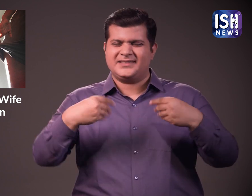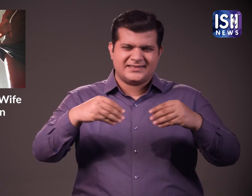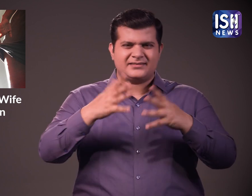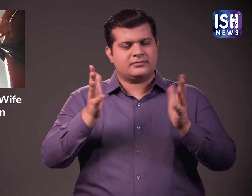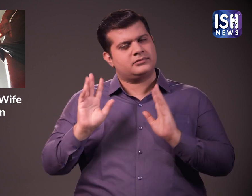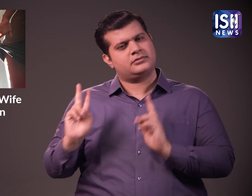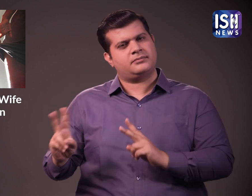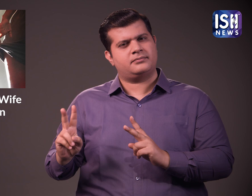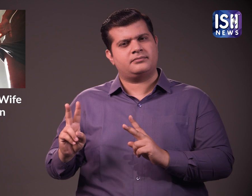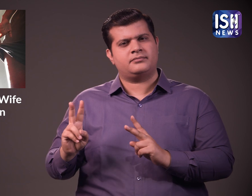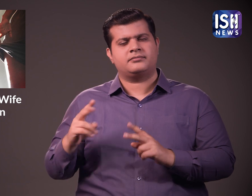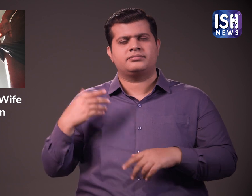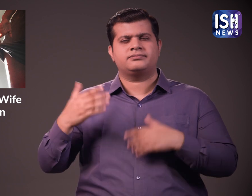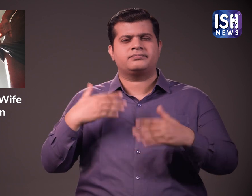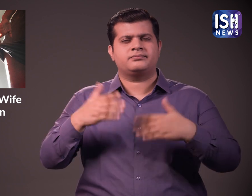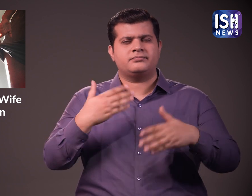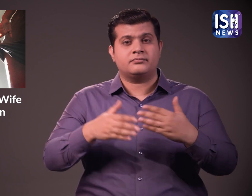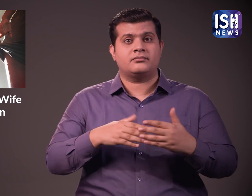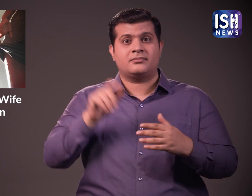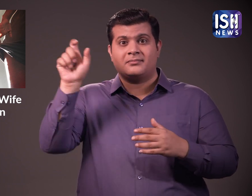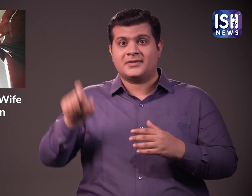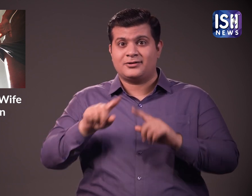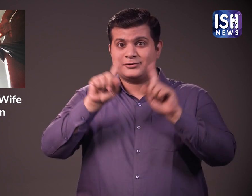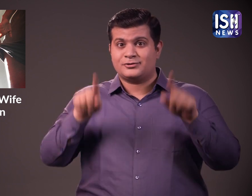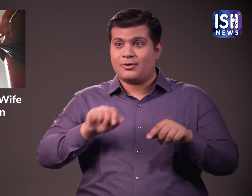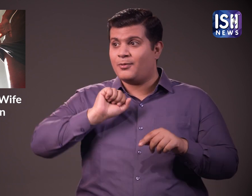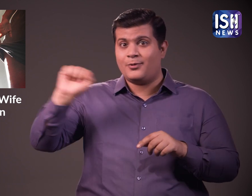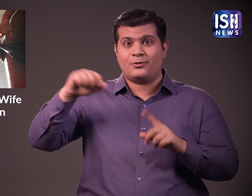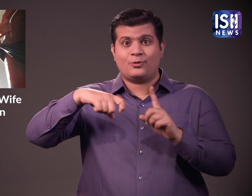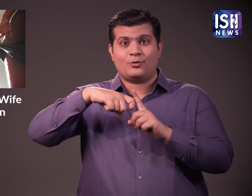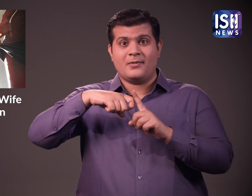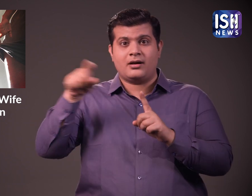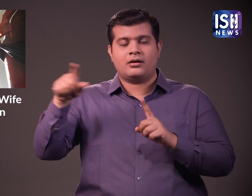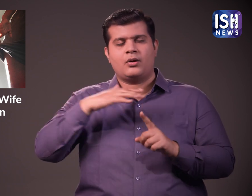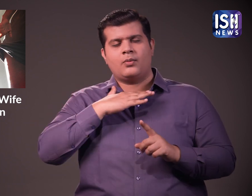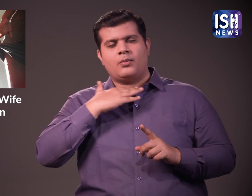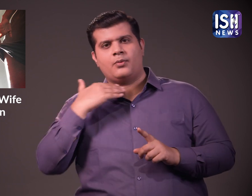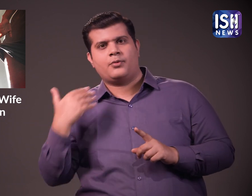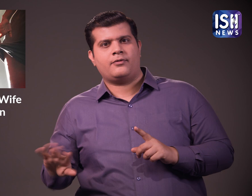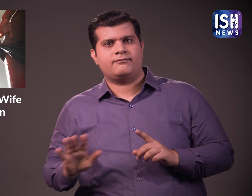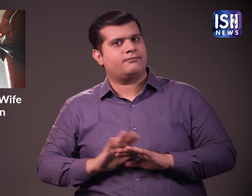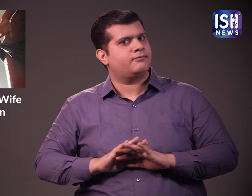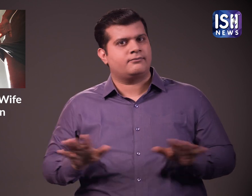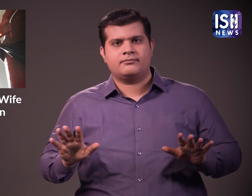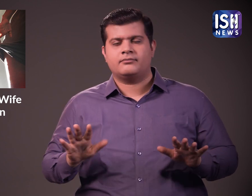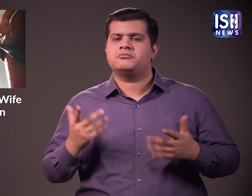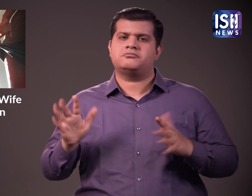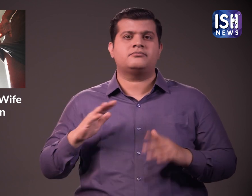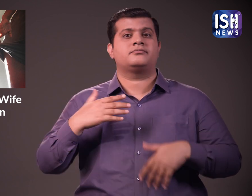कीर्थी दुकान पर काम कर रही थी कुमार के वरने के बाद उसका बेटा रामो दुकान वापस चाता था